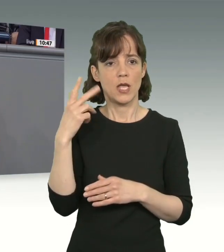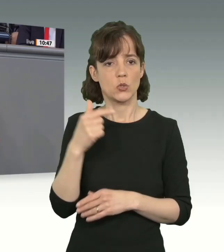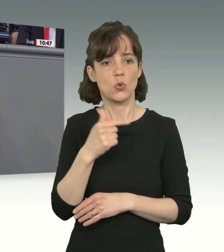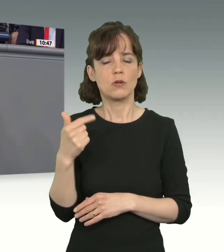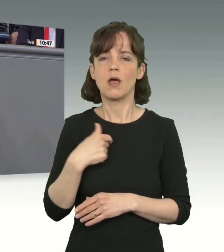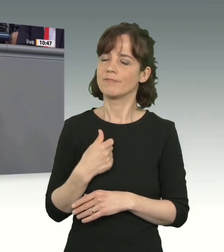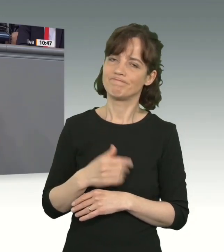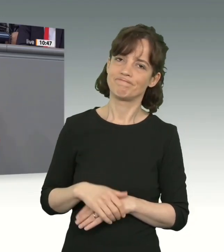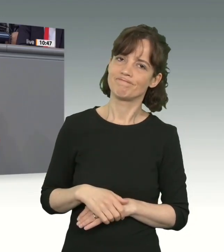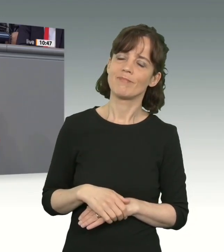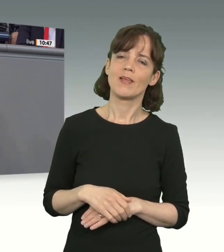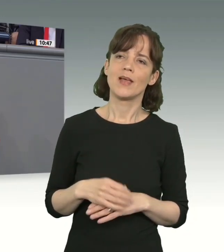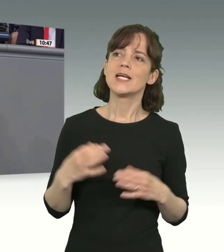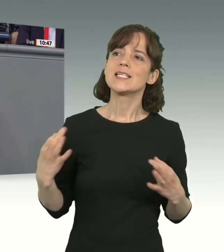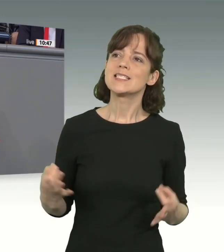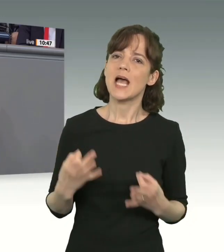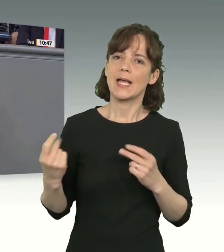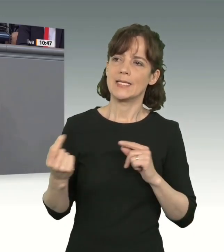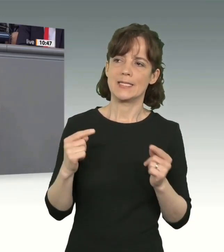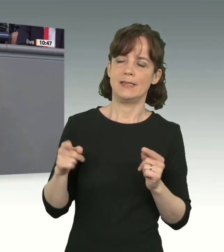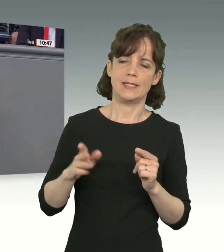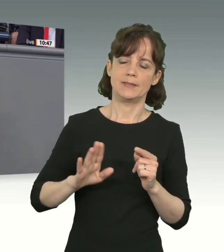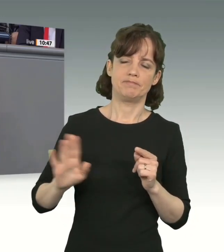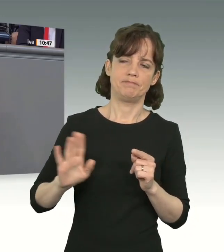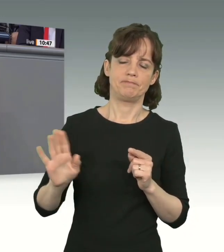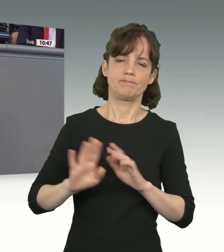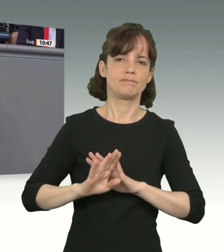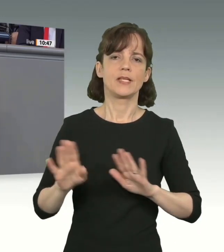Sachlichkeit der Debatte. Deshalb würde ich jetzt weitergehen.